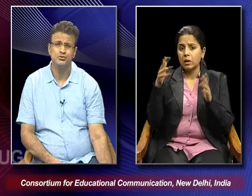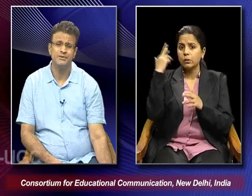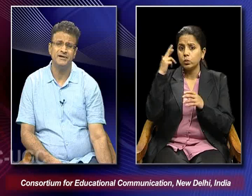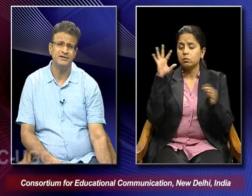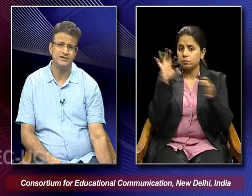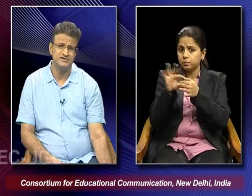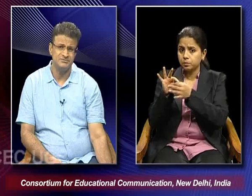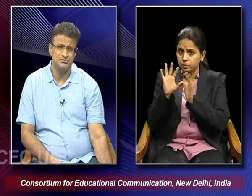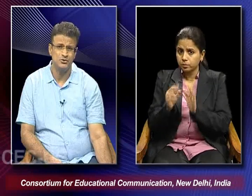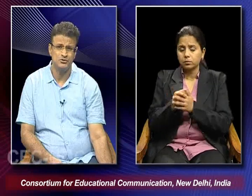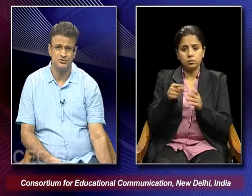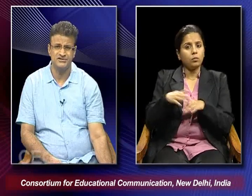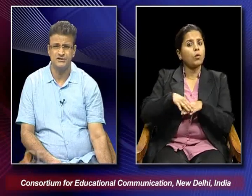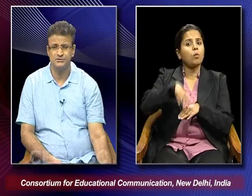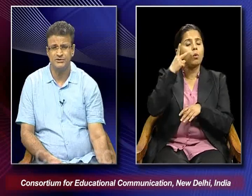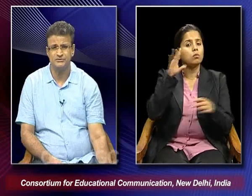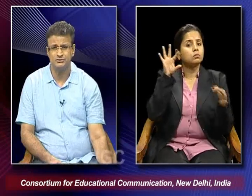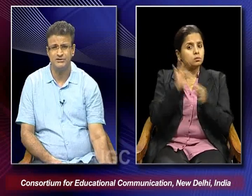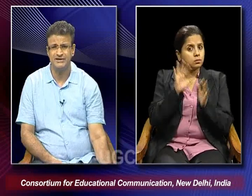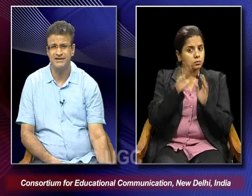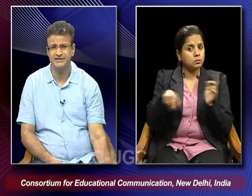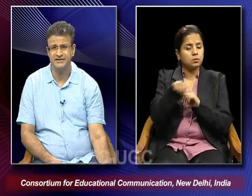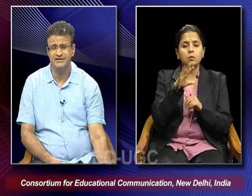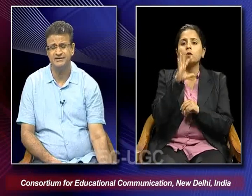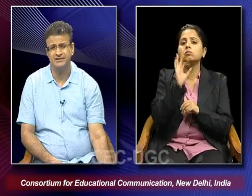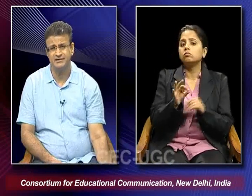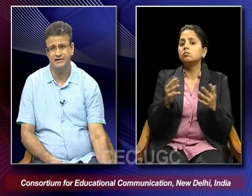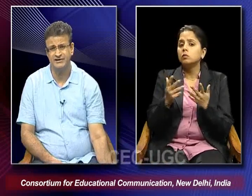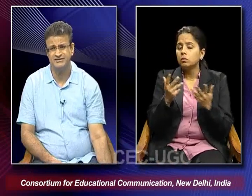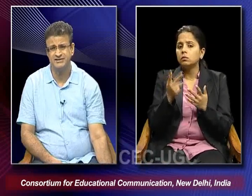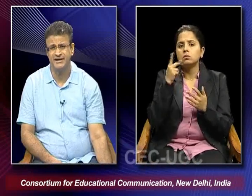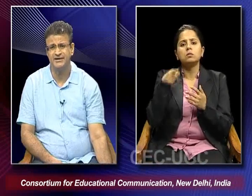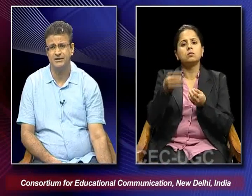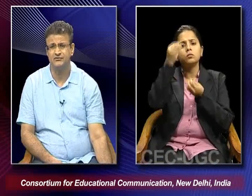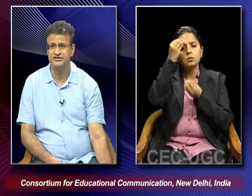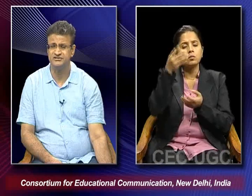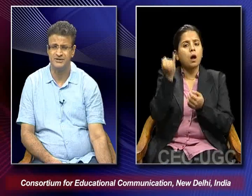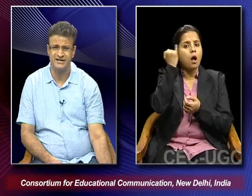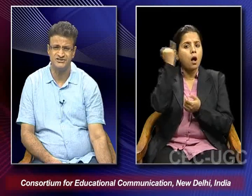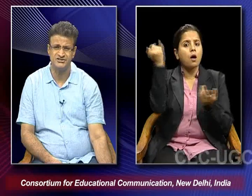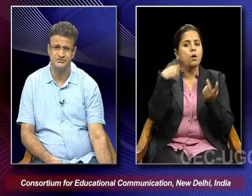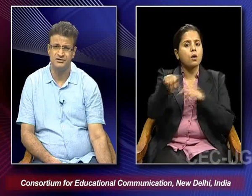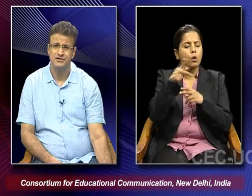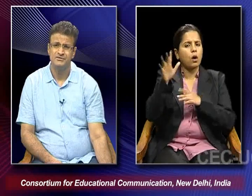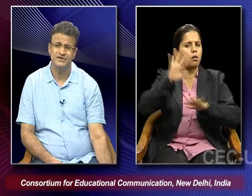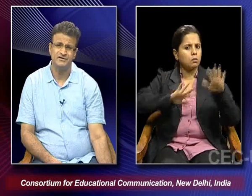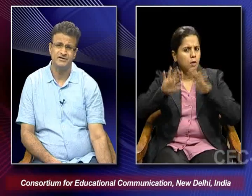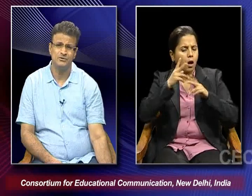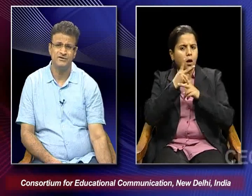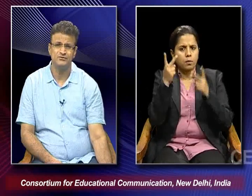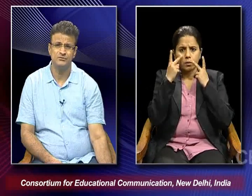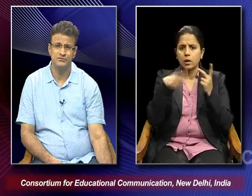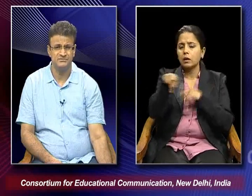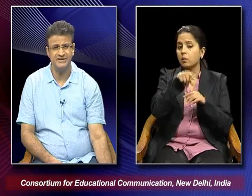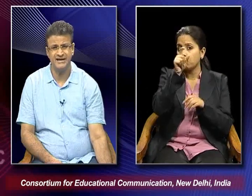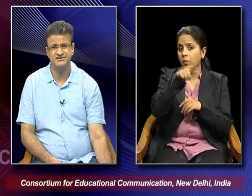So it is much more closer to the reality and it conveys the idea of de-dramatization where they do